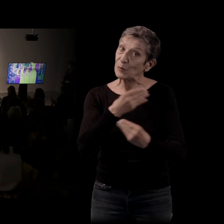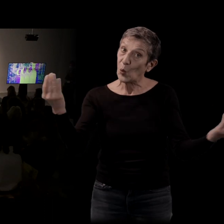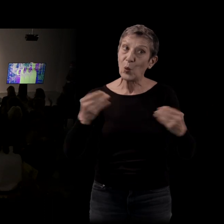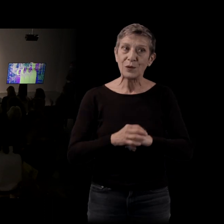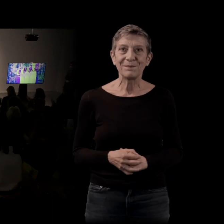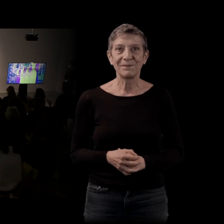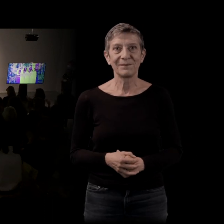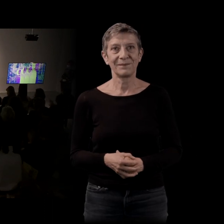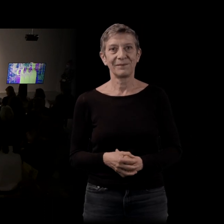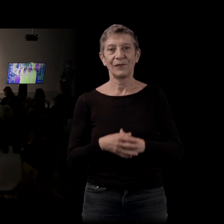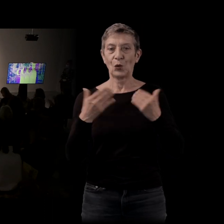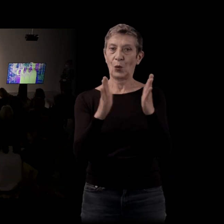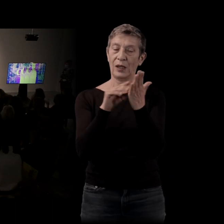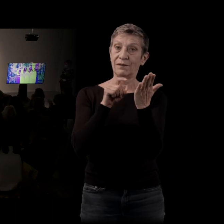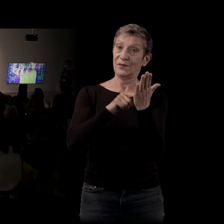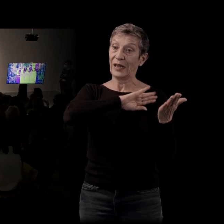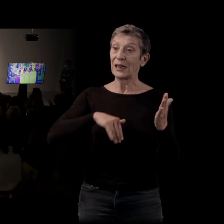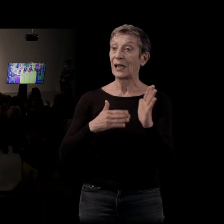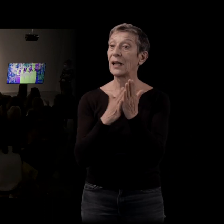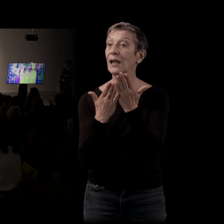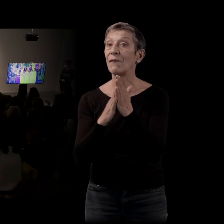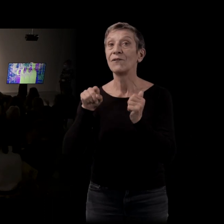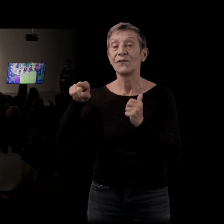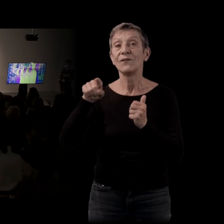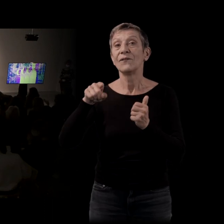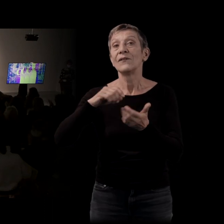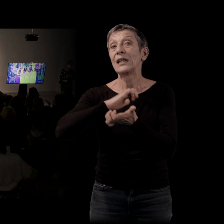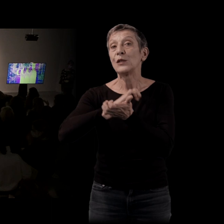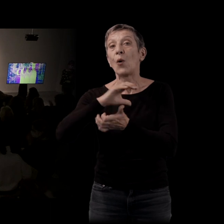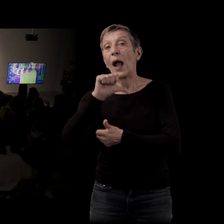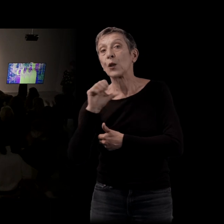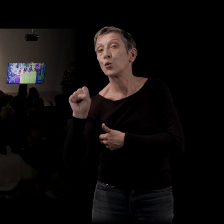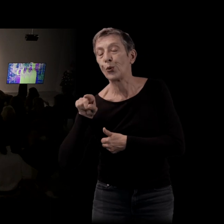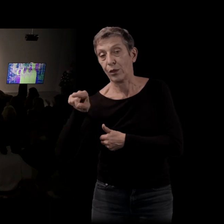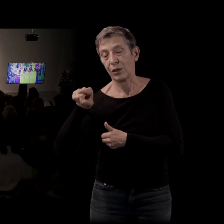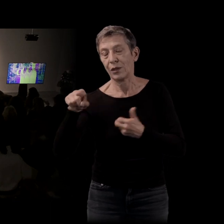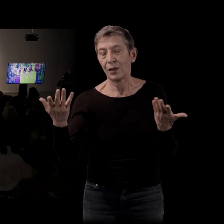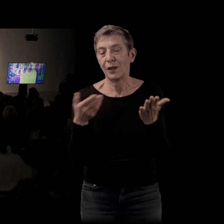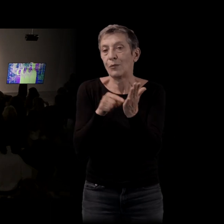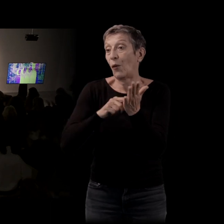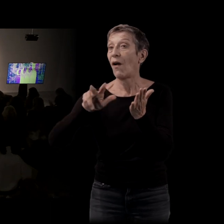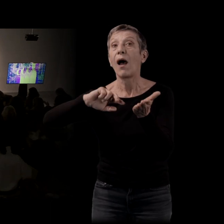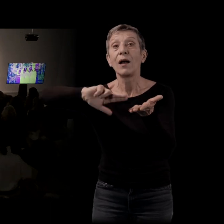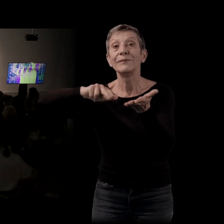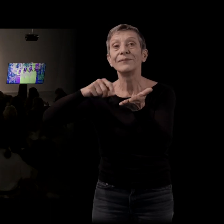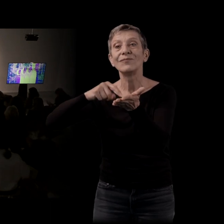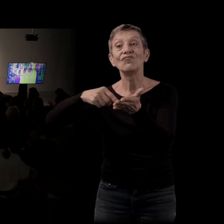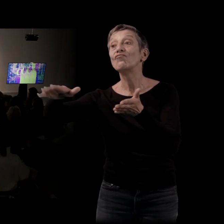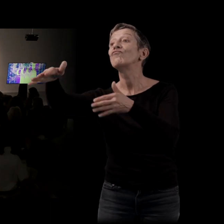c'est le titre de votre dernier roman publié chez Airst Sud, que vous avez dédicacé dans quelques instants juste à côté. Merci beaucoup.